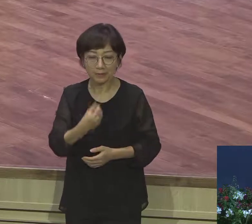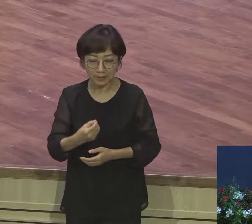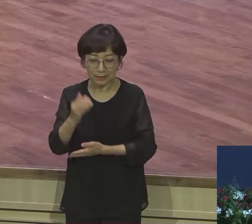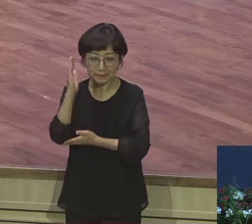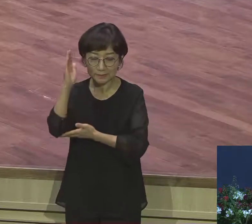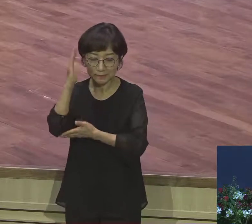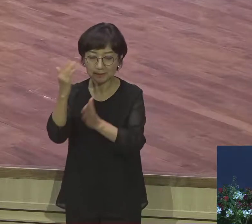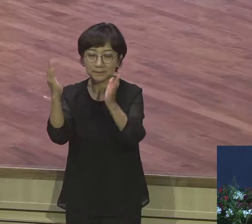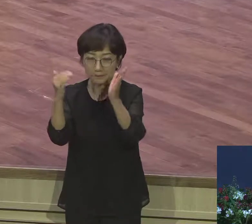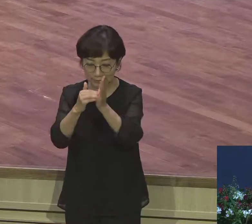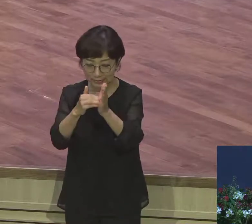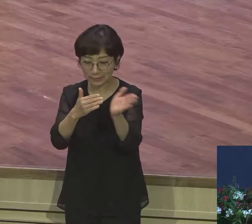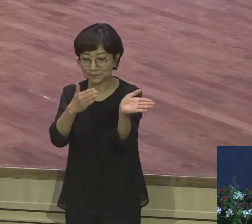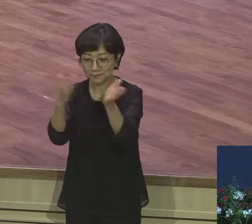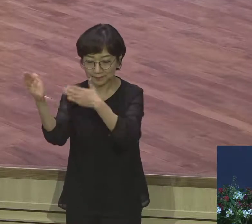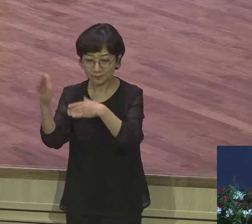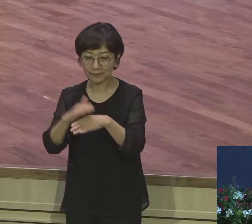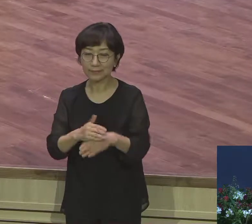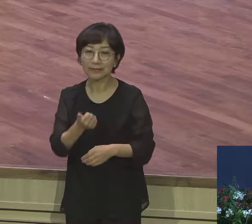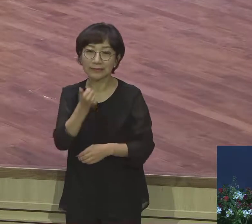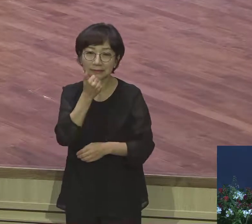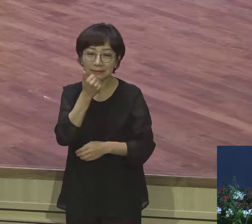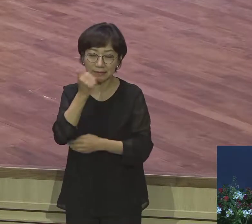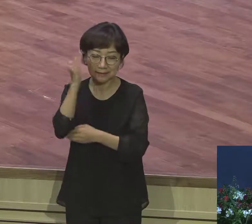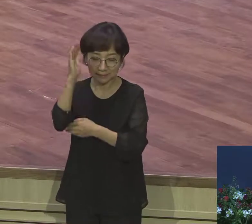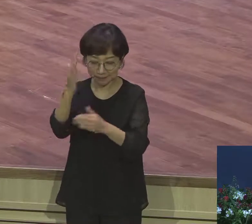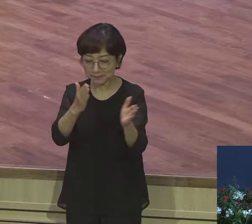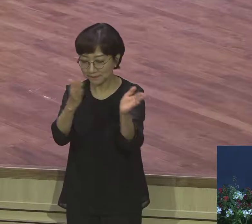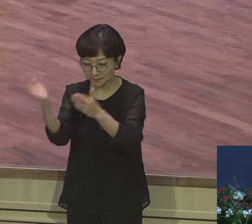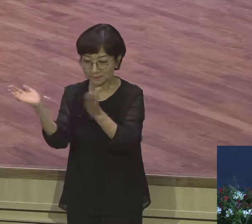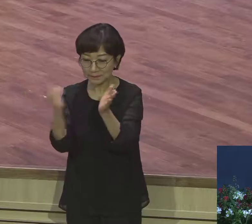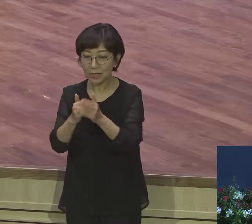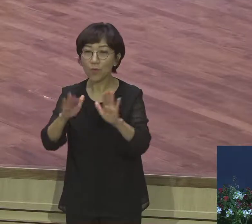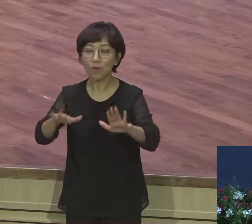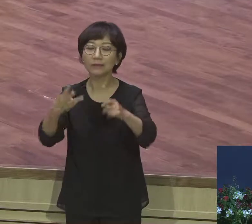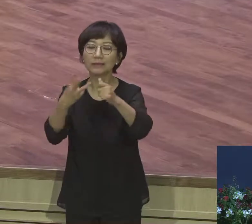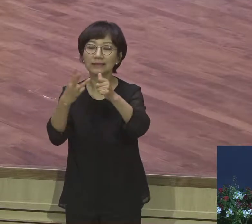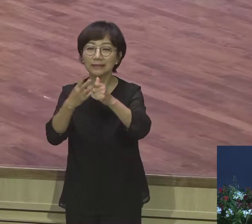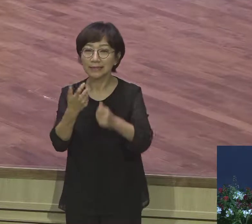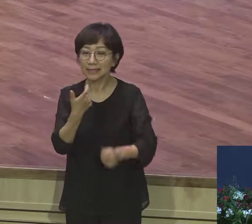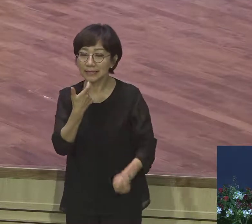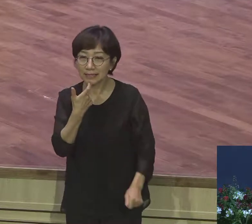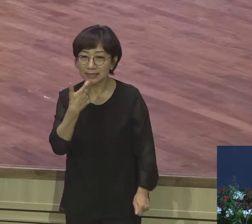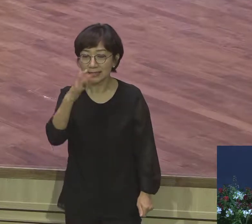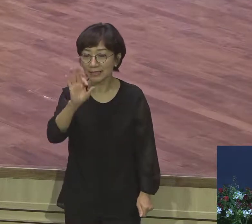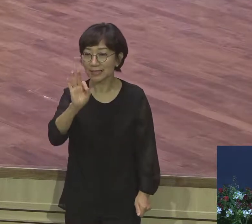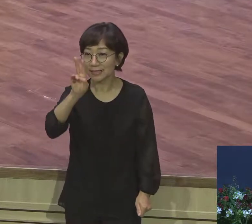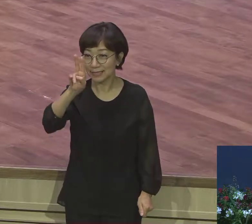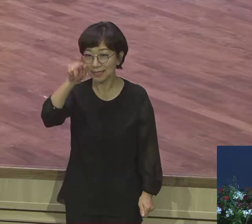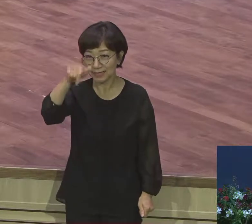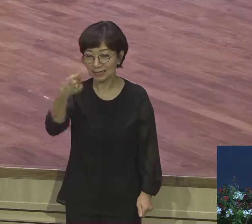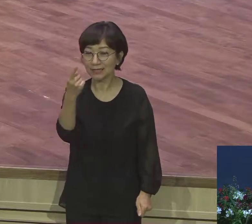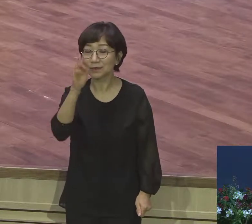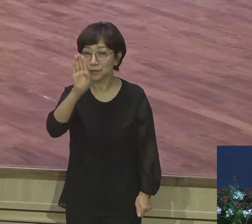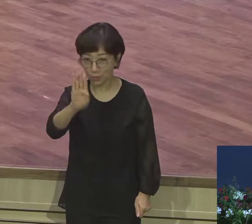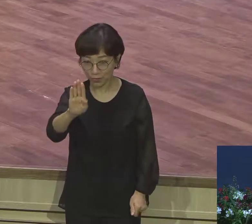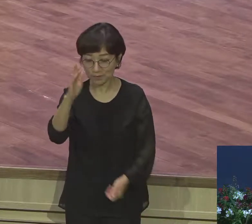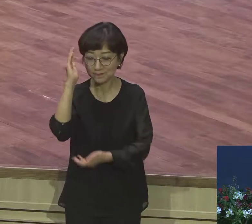야곱 세 번째 인물인 야곱 인생 스토리를 살펴보고 있습니다 야곱의 인생을